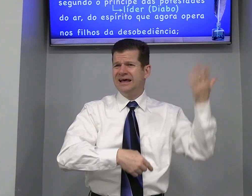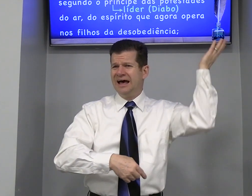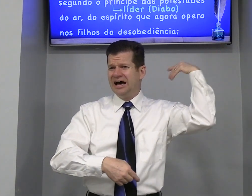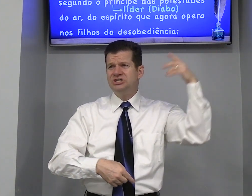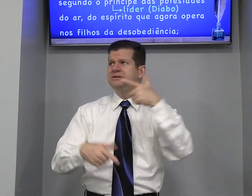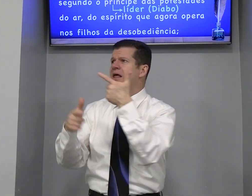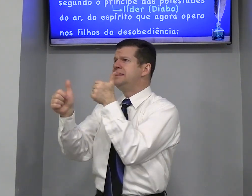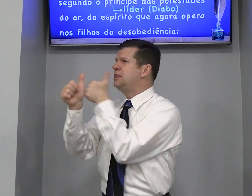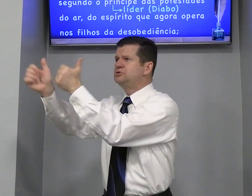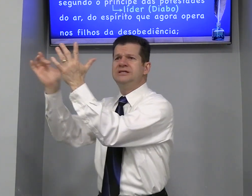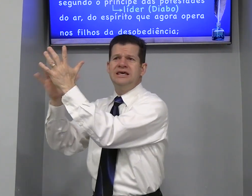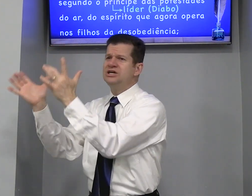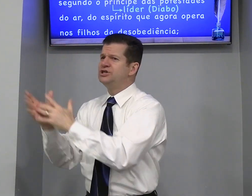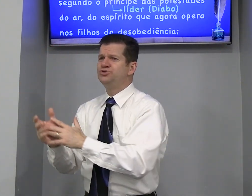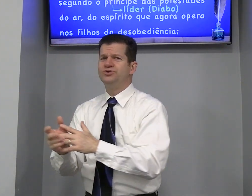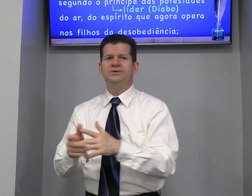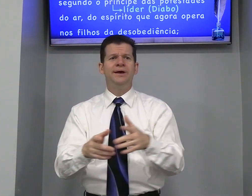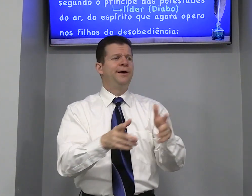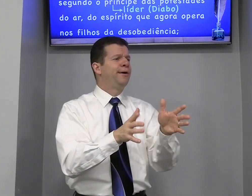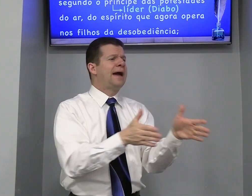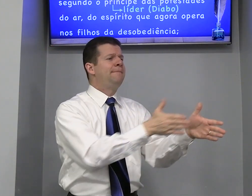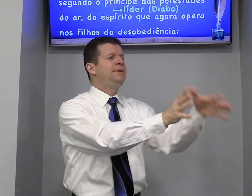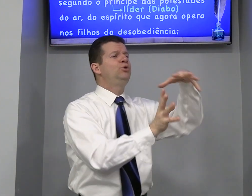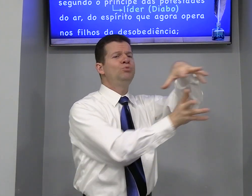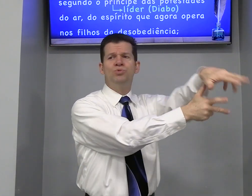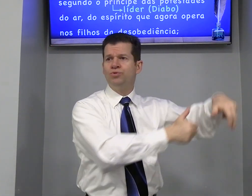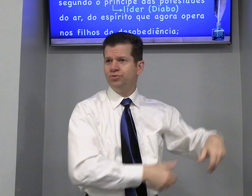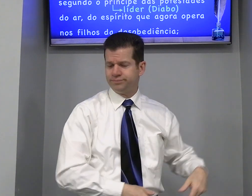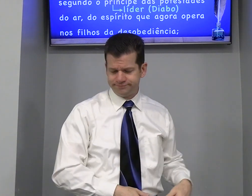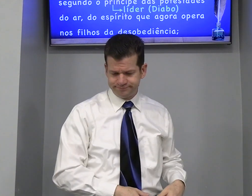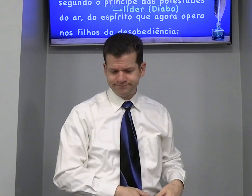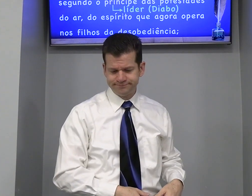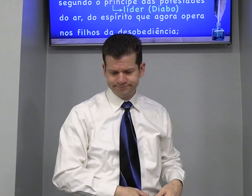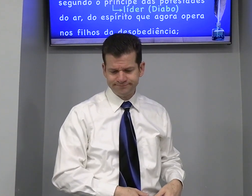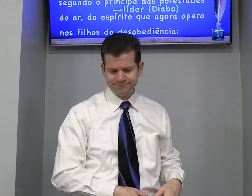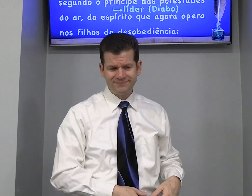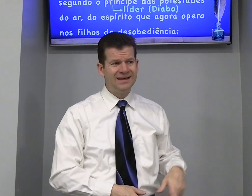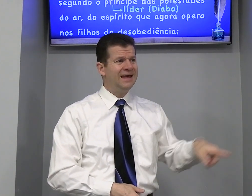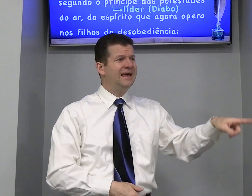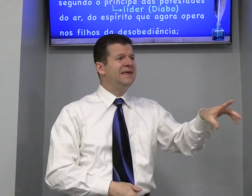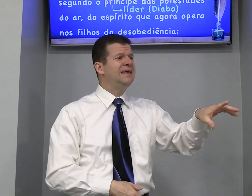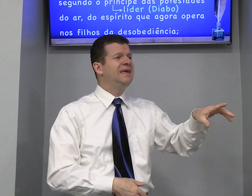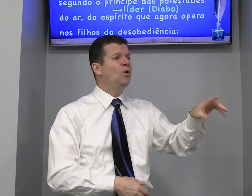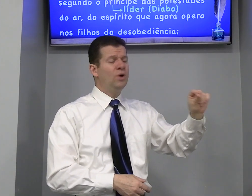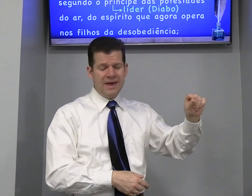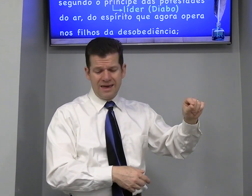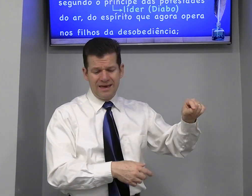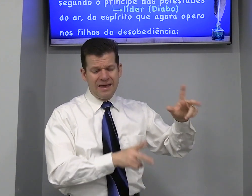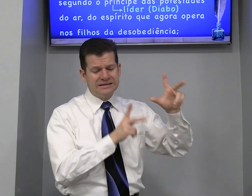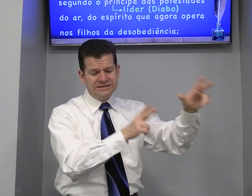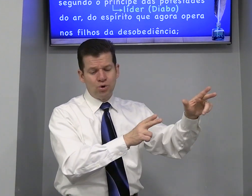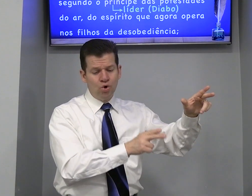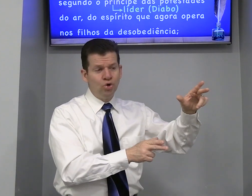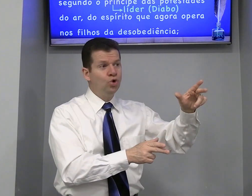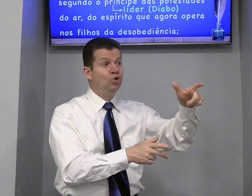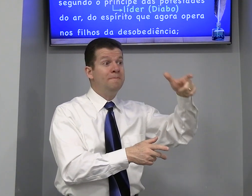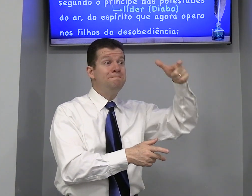Antes Não seguia Jesus Caminho Do mundo E O que Segundo O